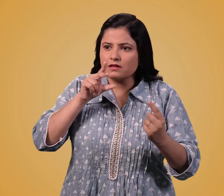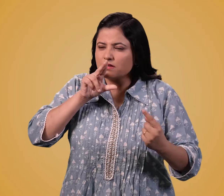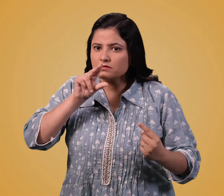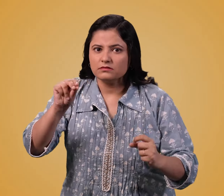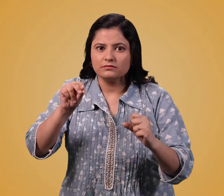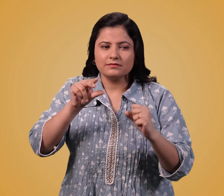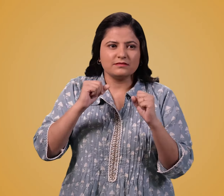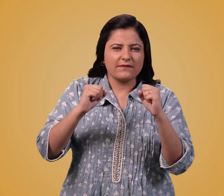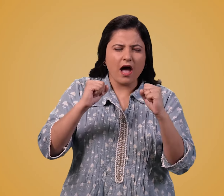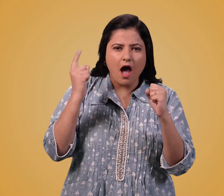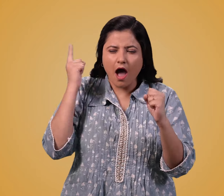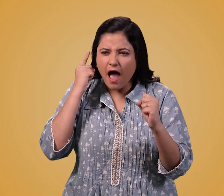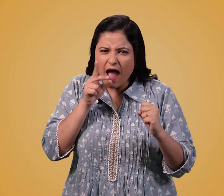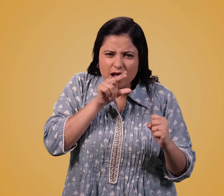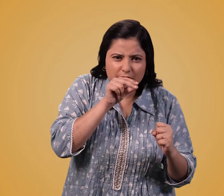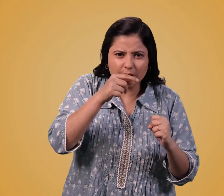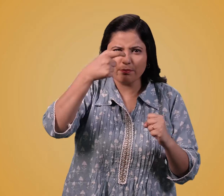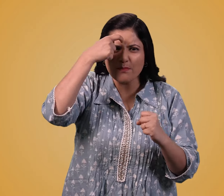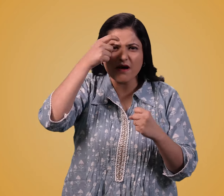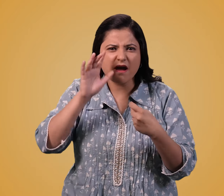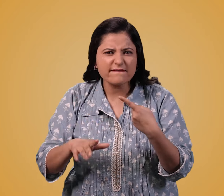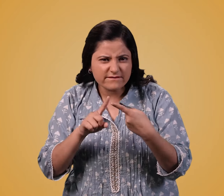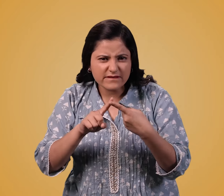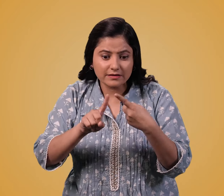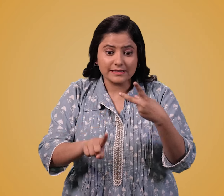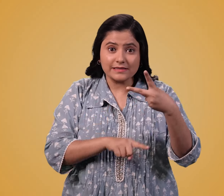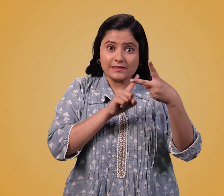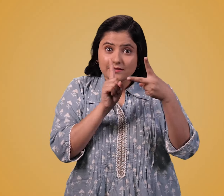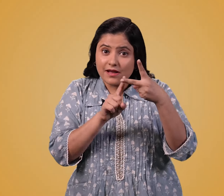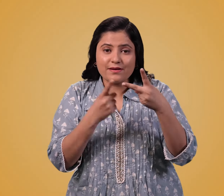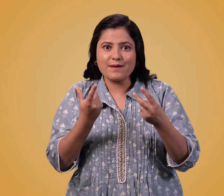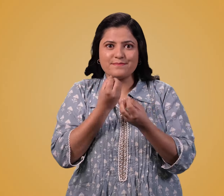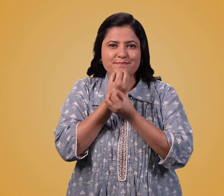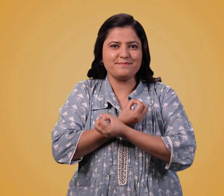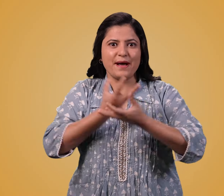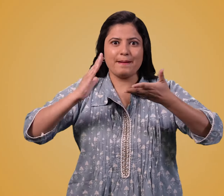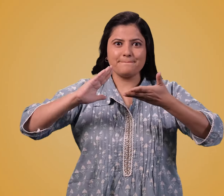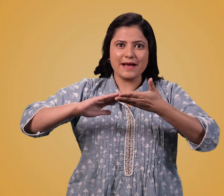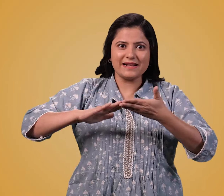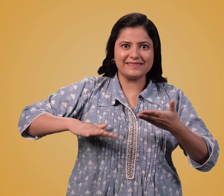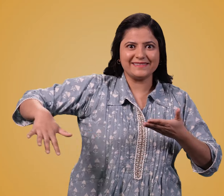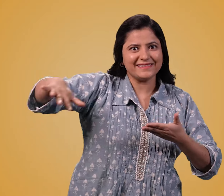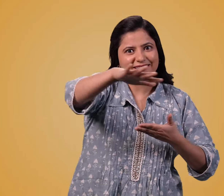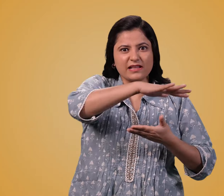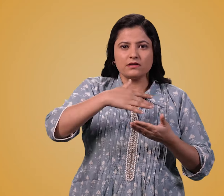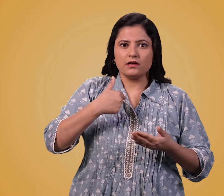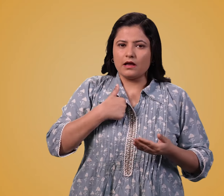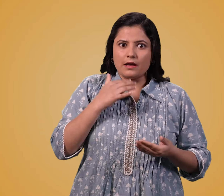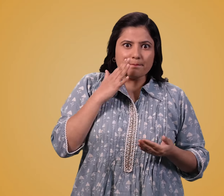है चाहे आप कितना भी जोर से बोले ये मुश्किल है आप किसी शाधी में गए हो और किसी व्यक्ति को बुलाना